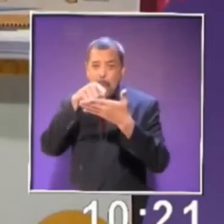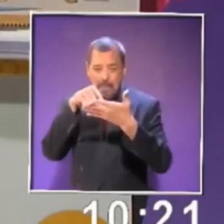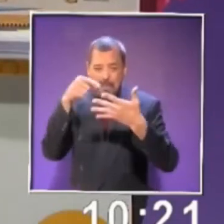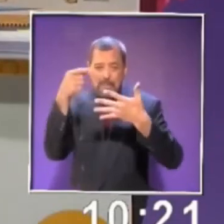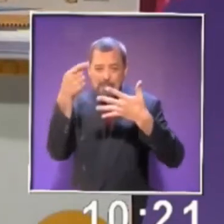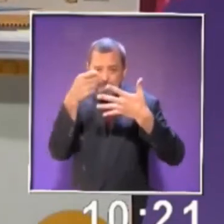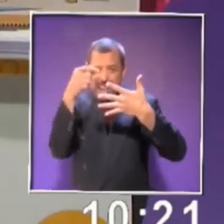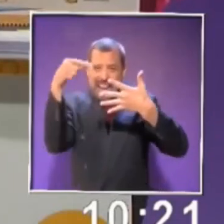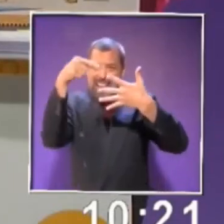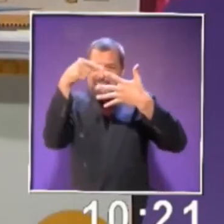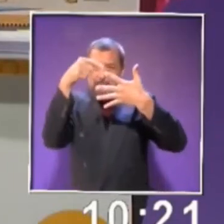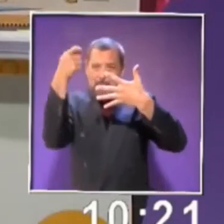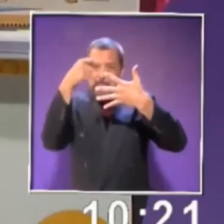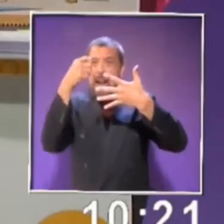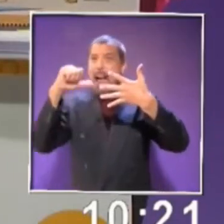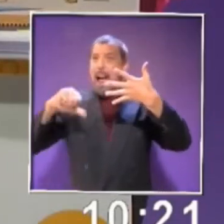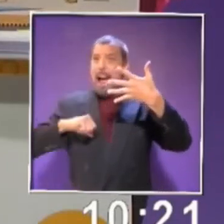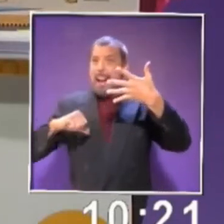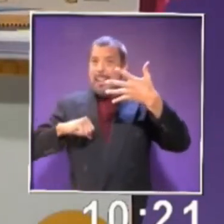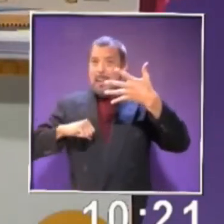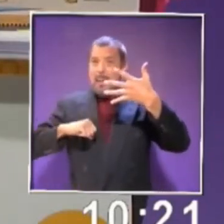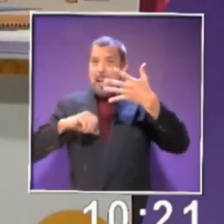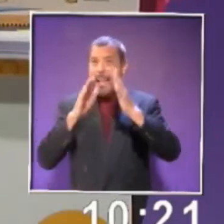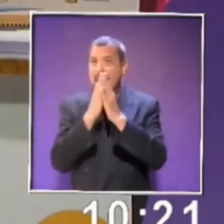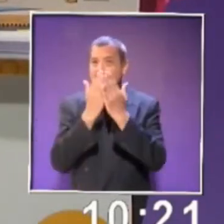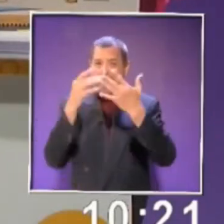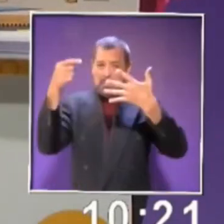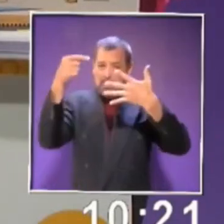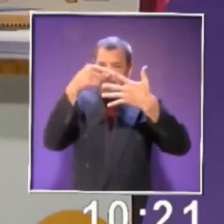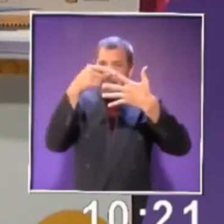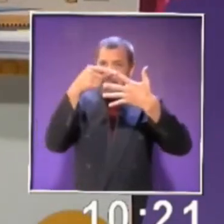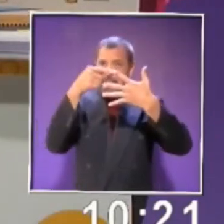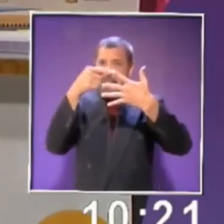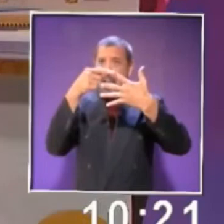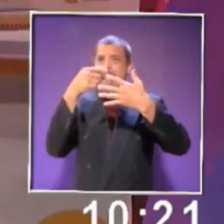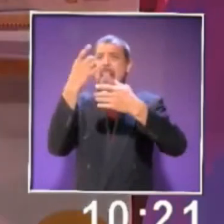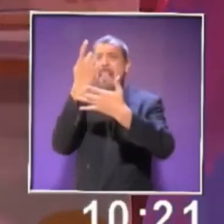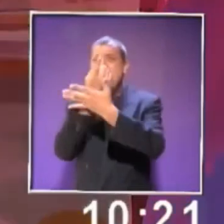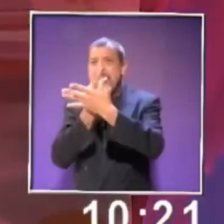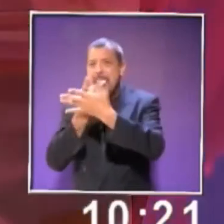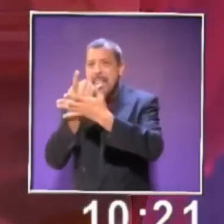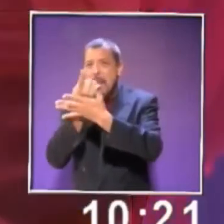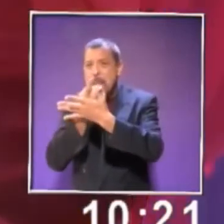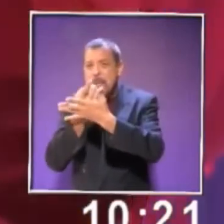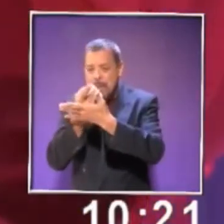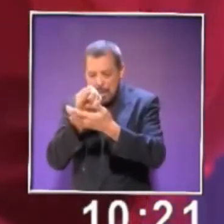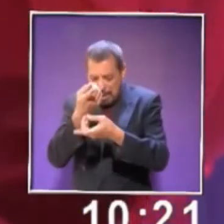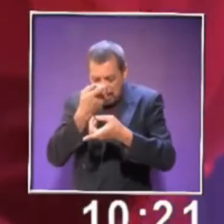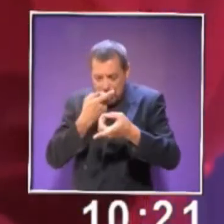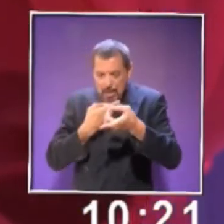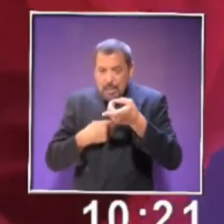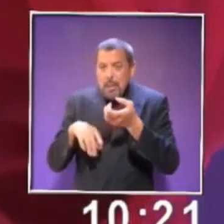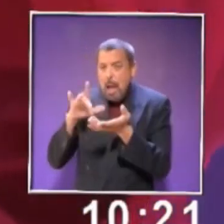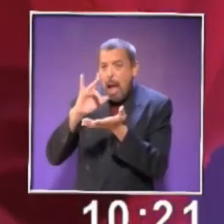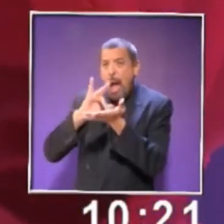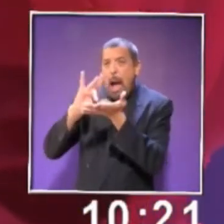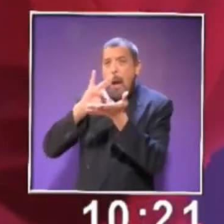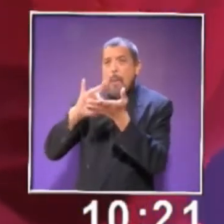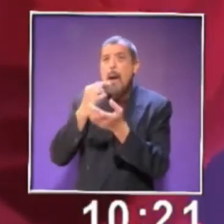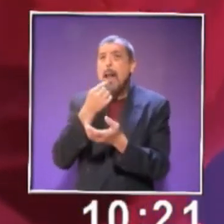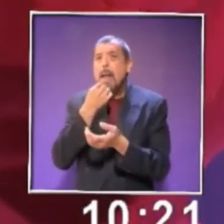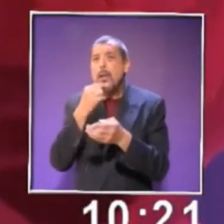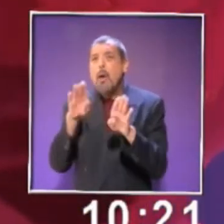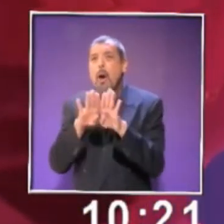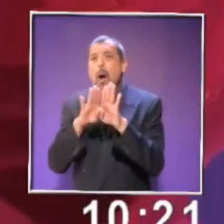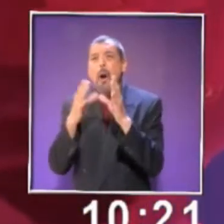actividades, podemos observar que vienen algunos, Algunas imágenes que nos van a apoyar a los pequeños para poder realizar las